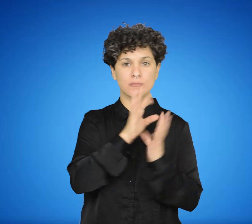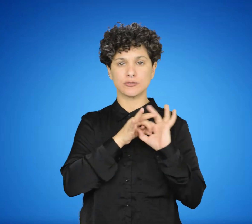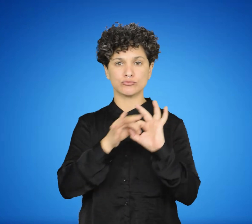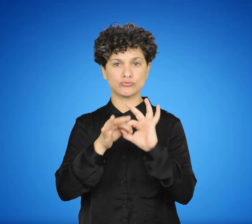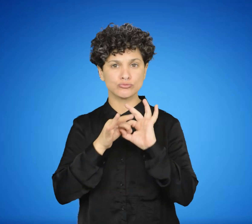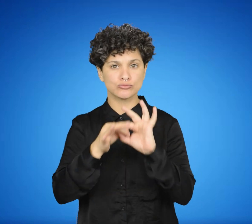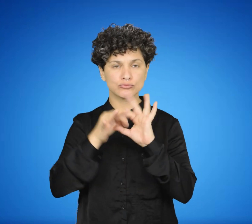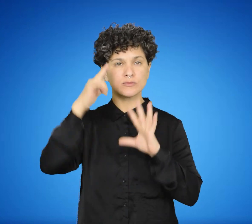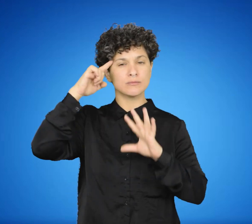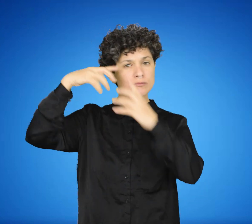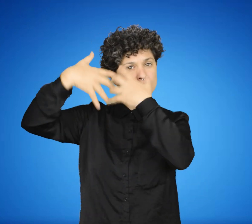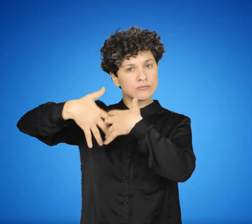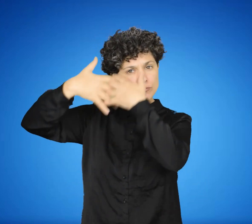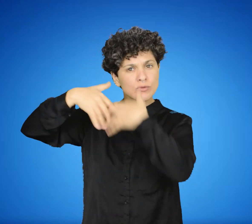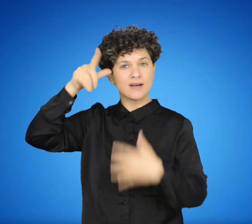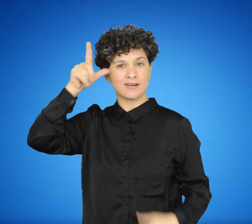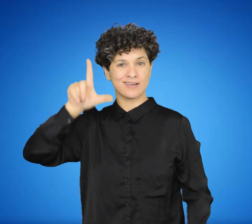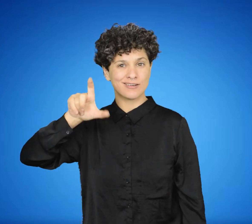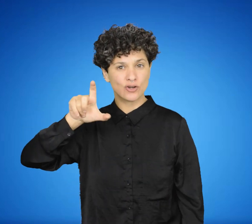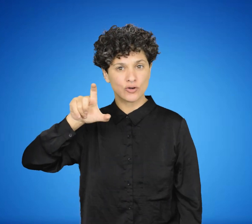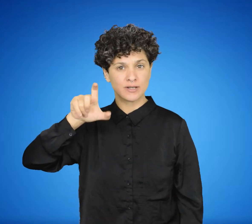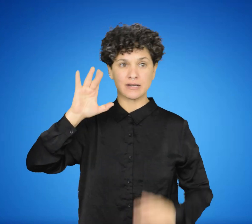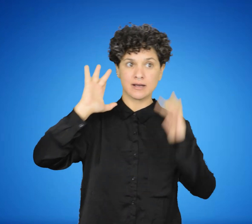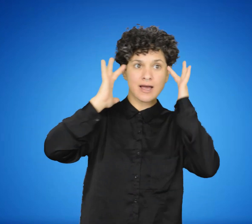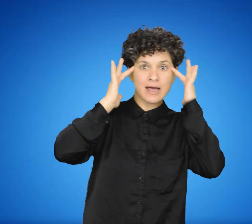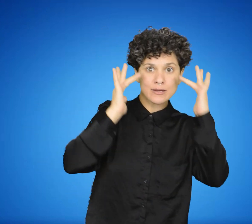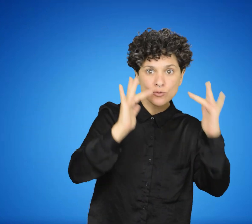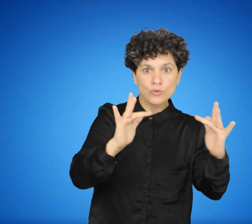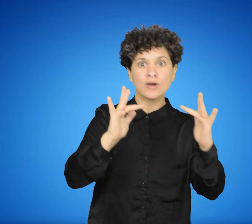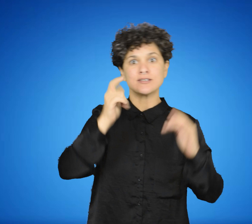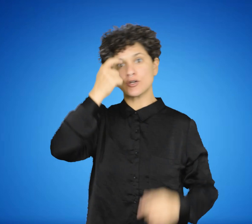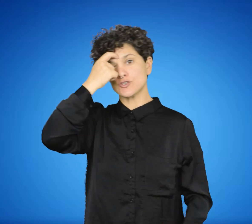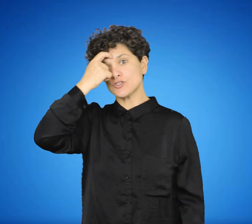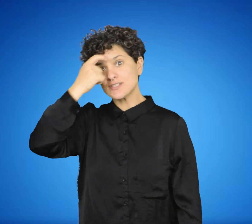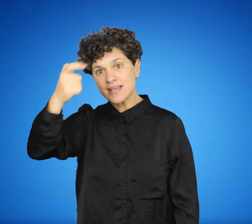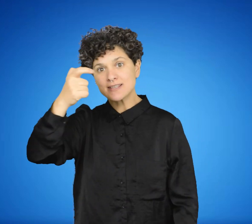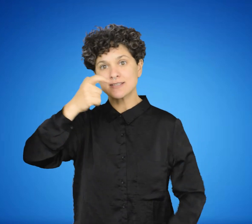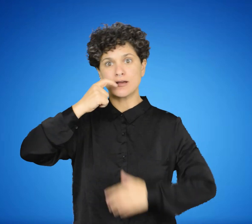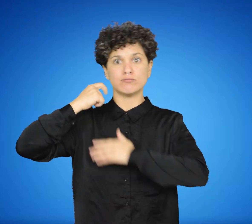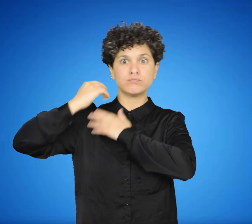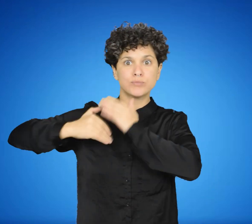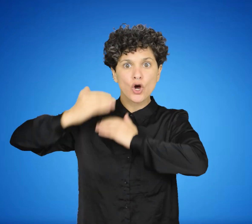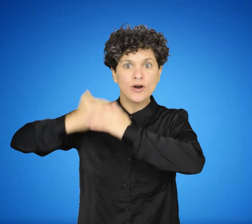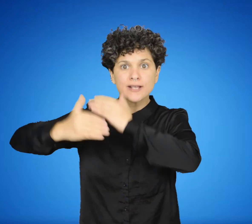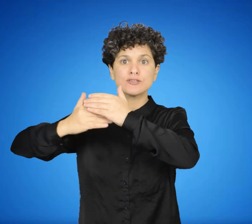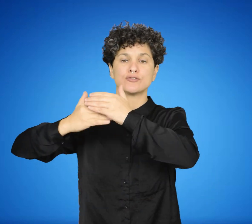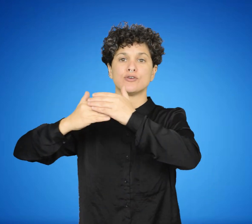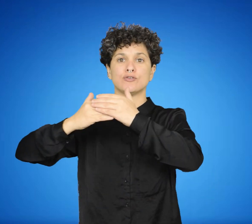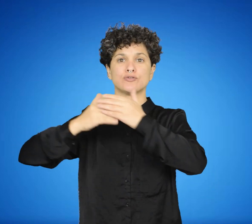condición social, económica, cultural, política, que se caracteriza por la confianza en la razón, la